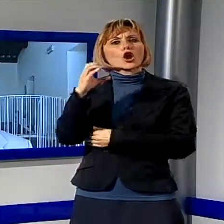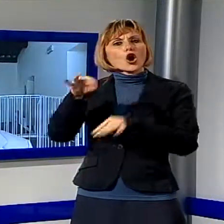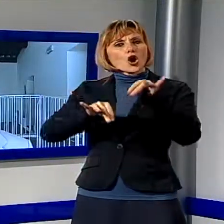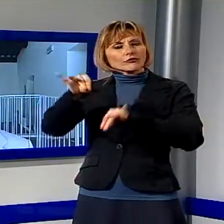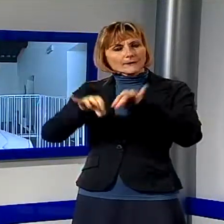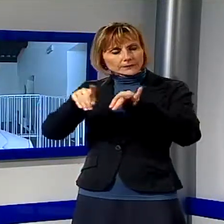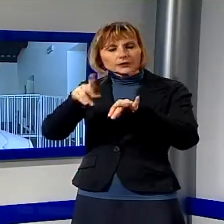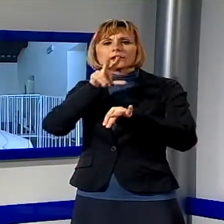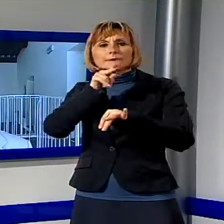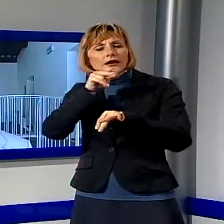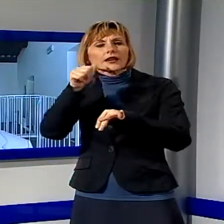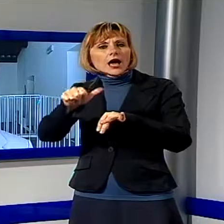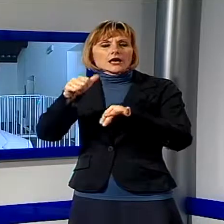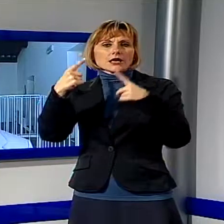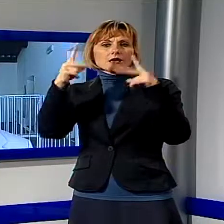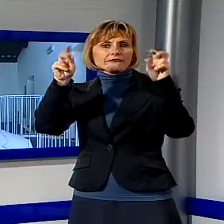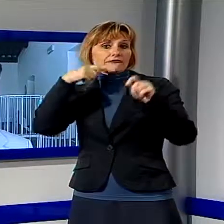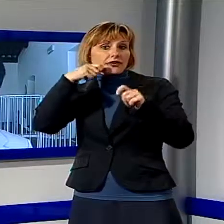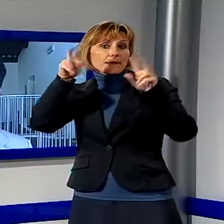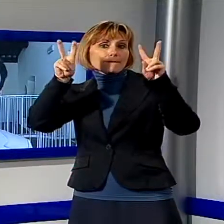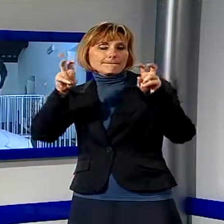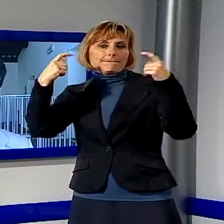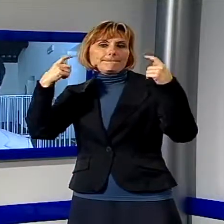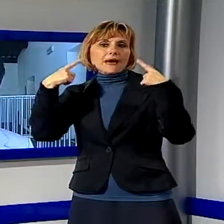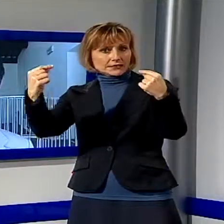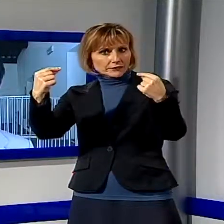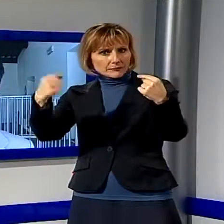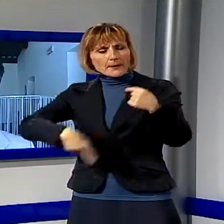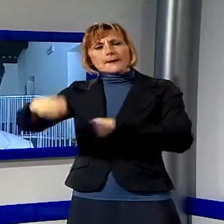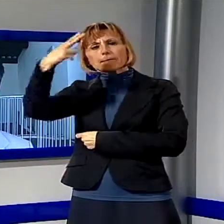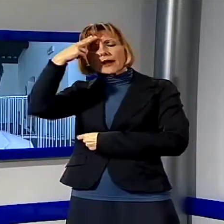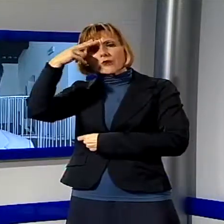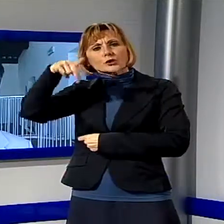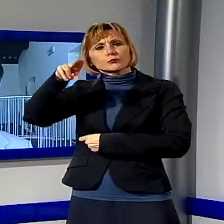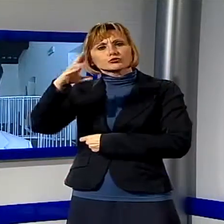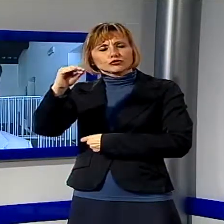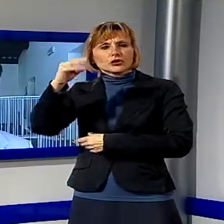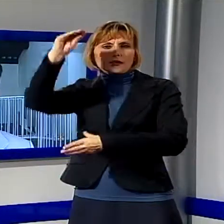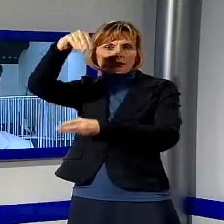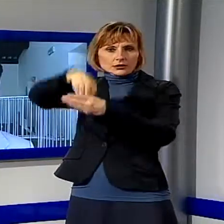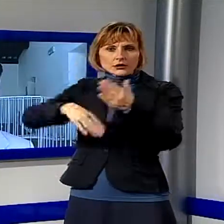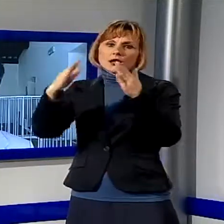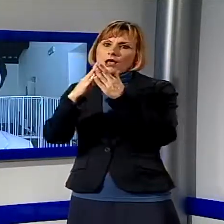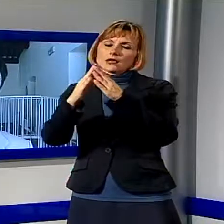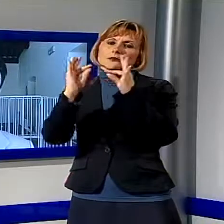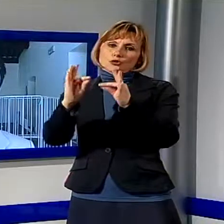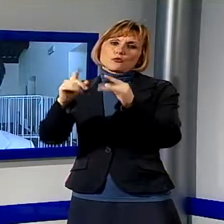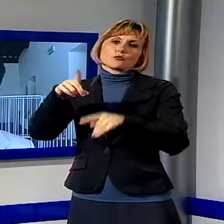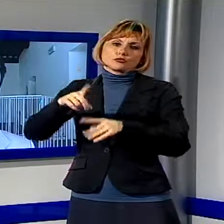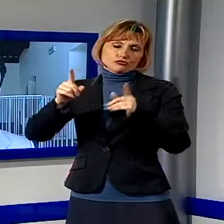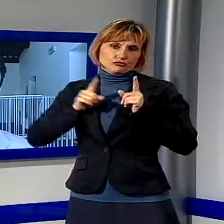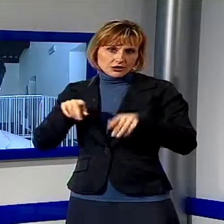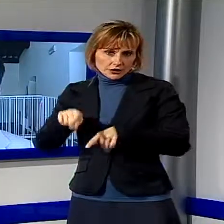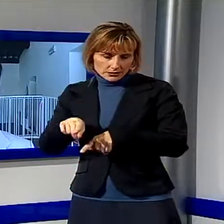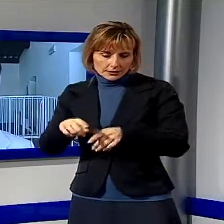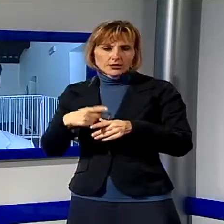di M Butterfly, il film con Jeremy Irons, il film dedicato a Puccini, che non potevamo non fare se non dentro la casa natale di Giacomo Puccini, dove